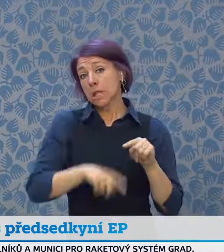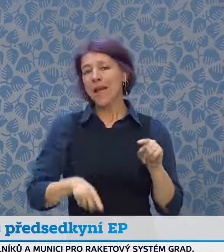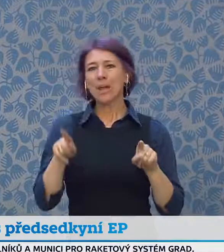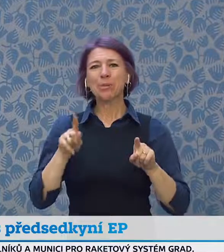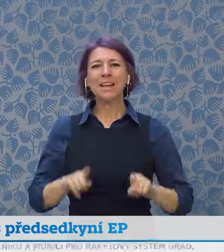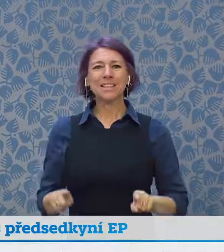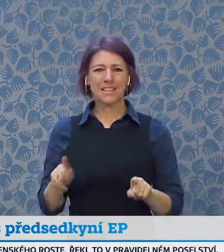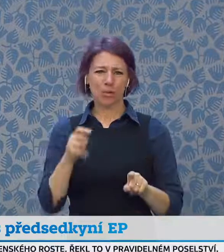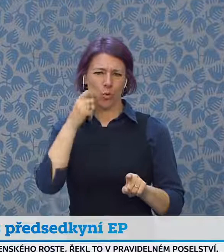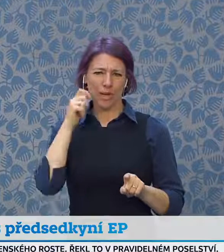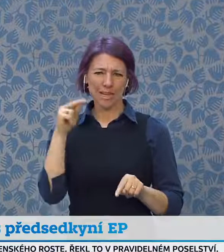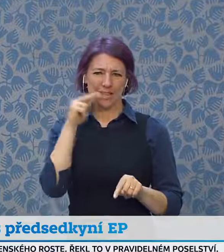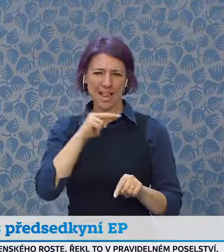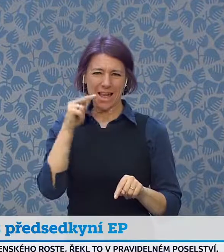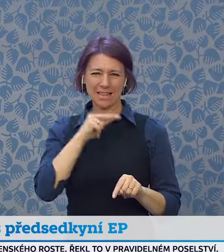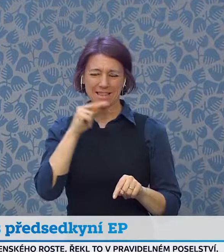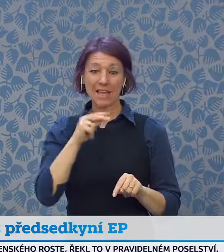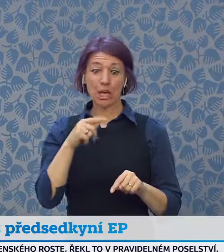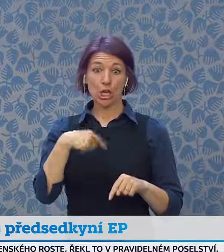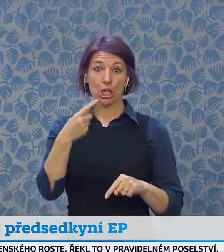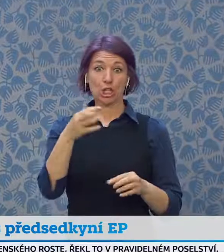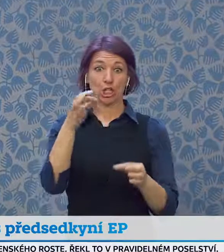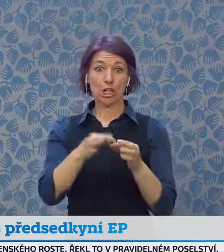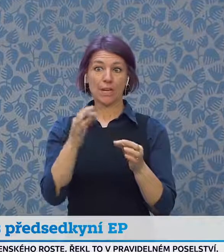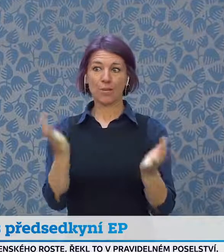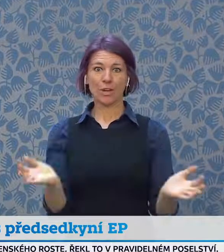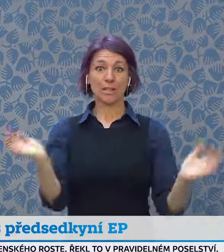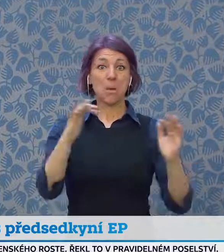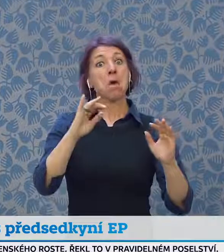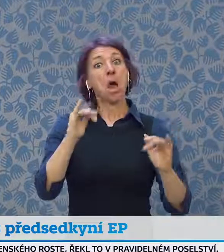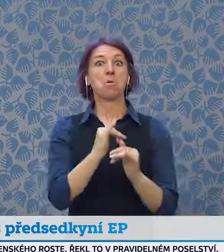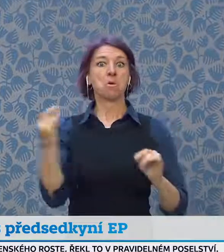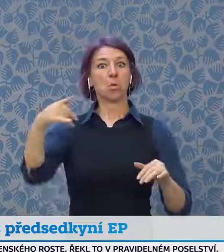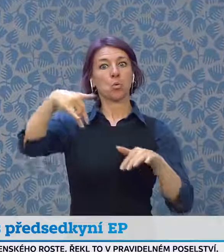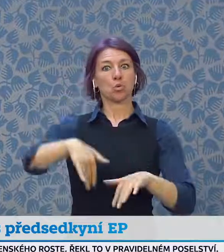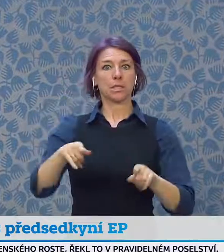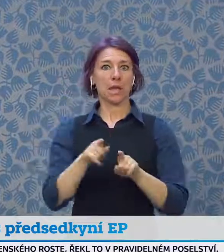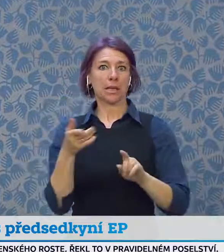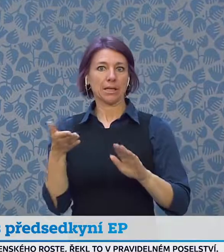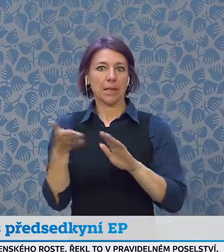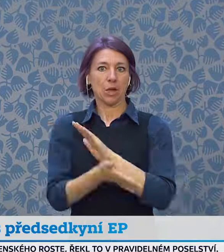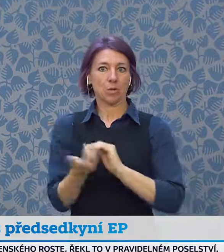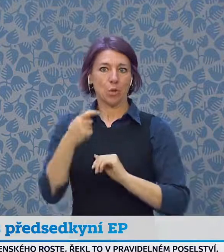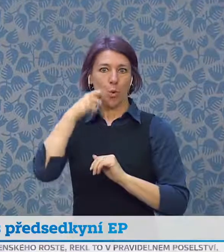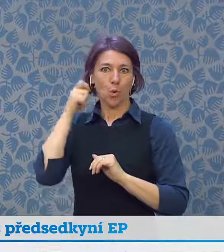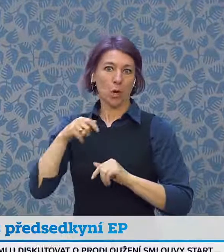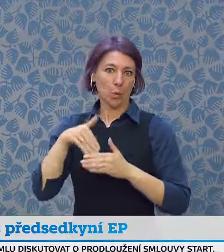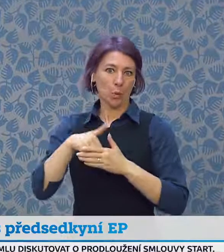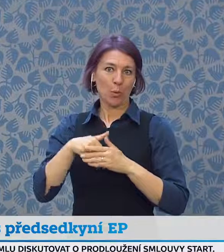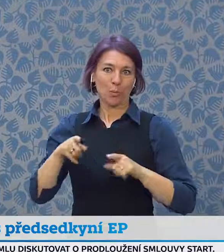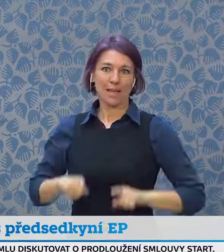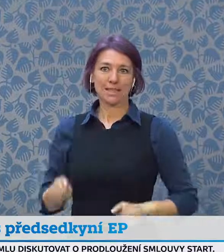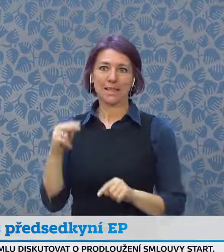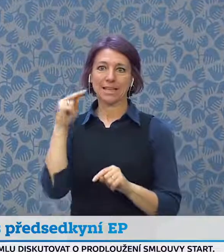Zelenský zúčastnit toho samitu v říjnu, tak jestli třeba mluvíte o tom, že by se mohl zúčastnit